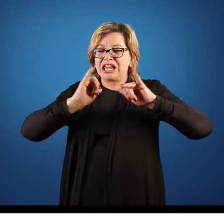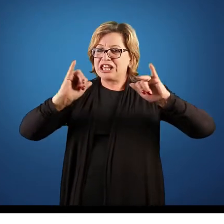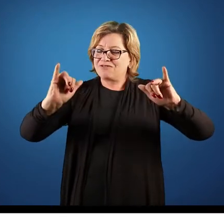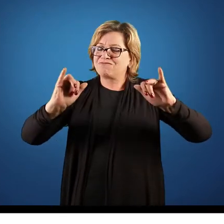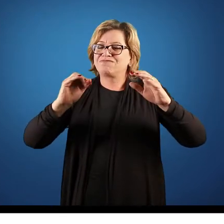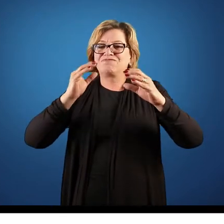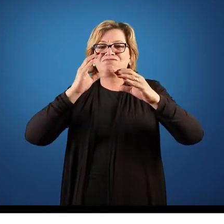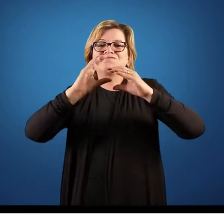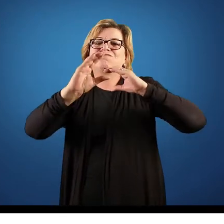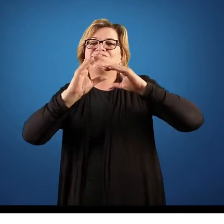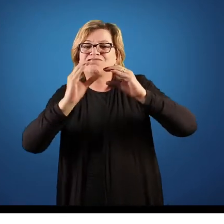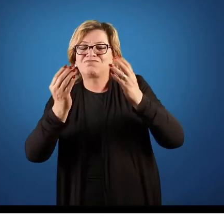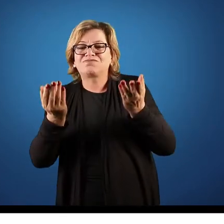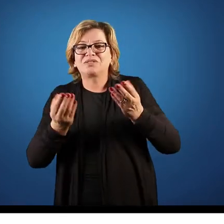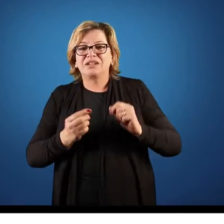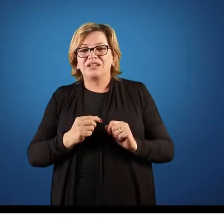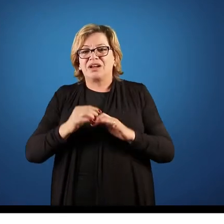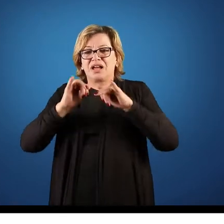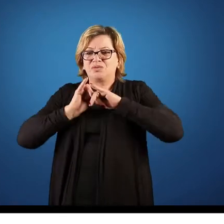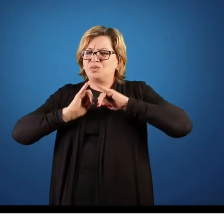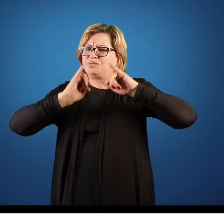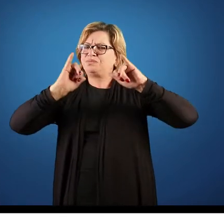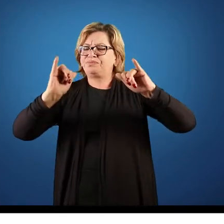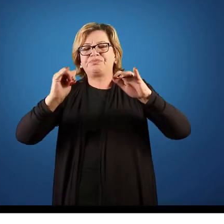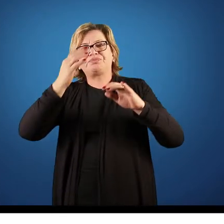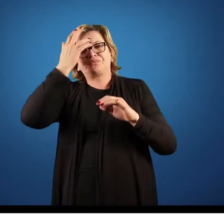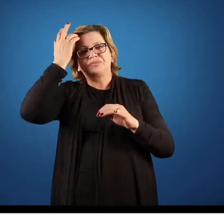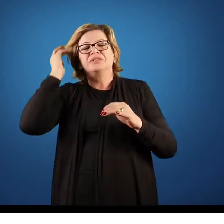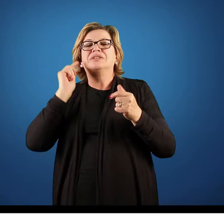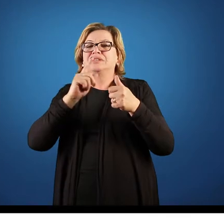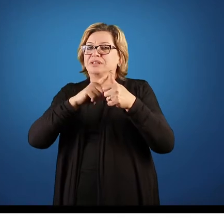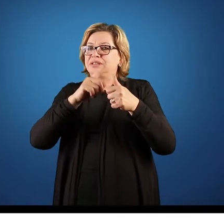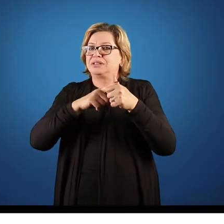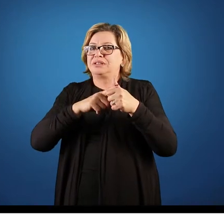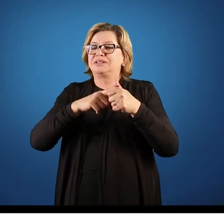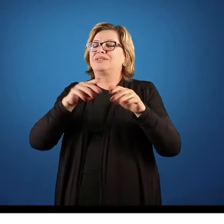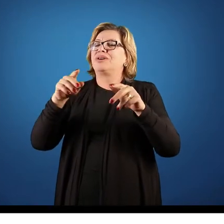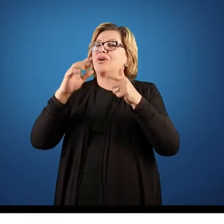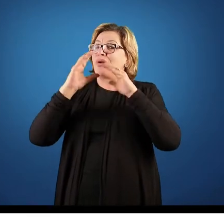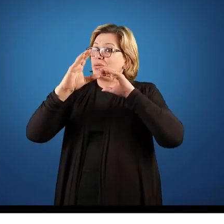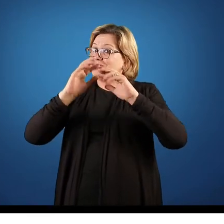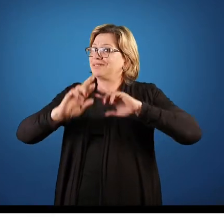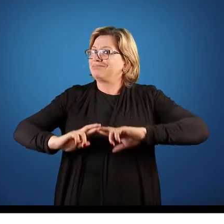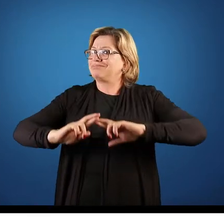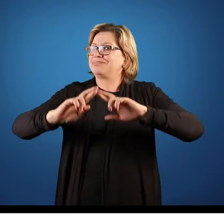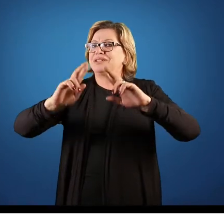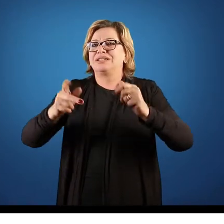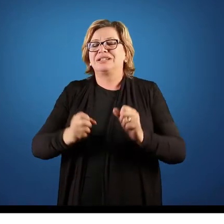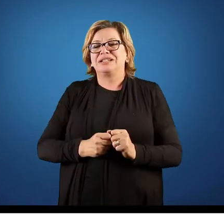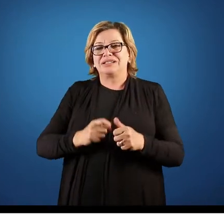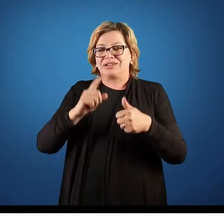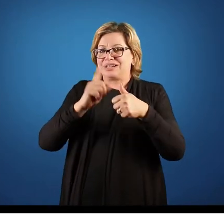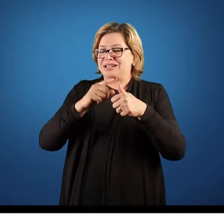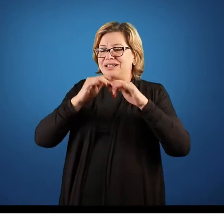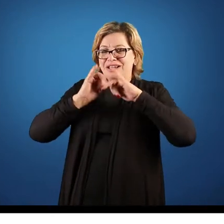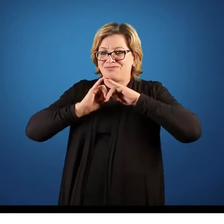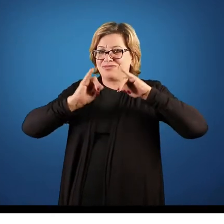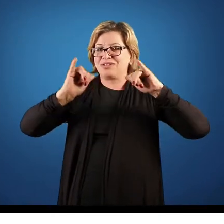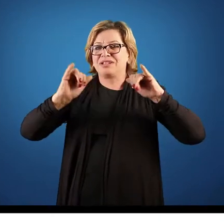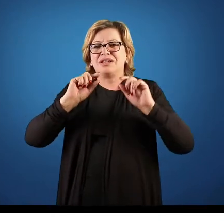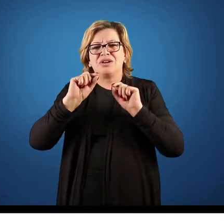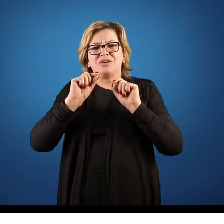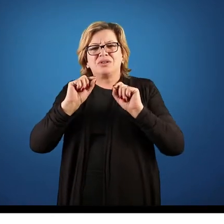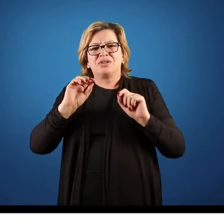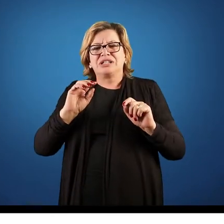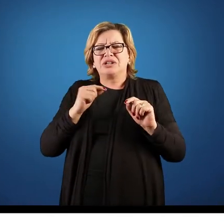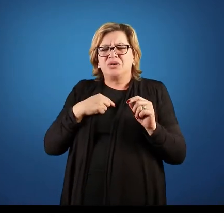Comunicação. Então, a informação é uma coisa, comunicação é outra. Quando nós falamos em informação, é